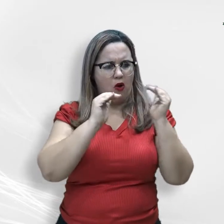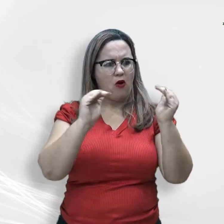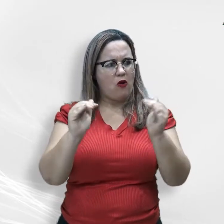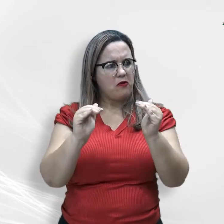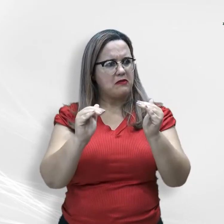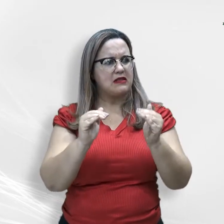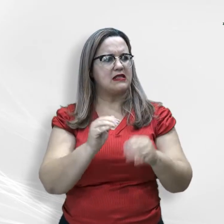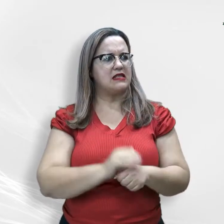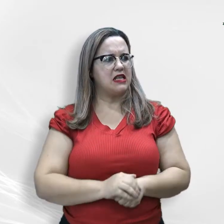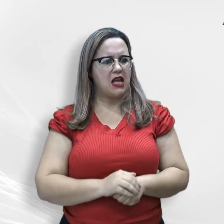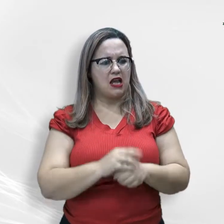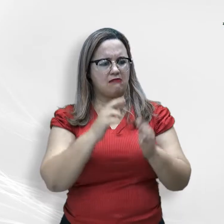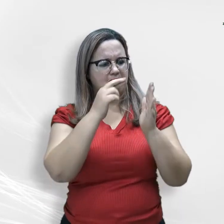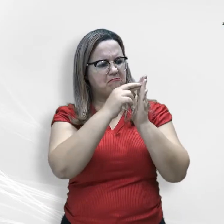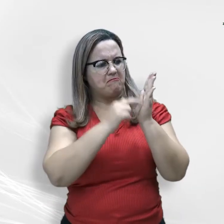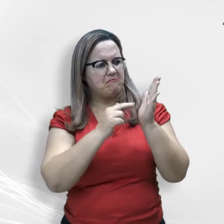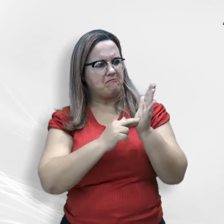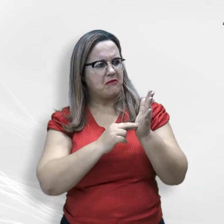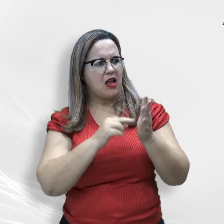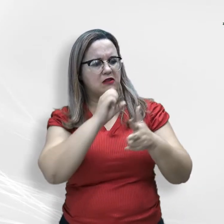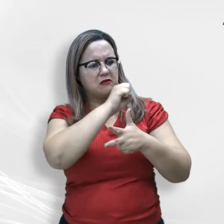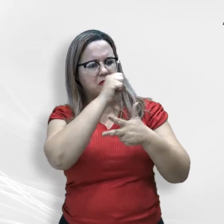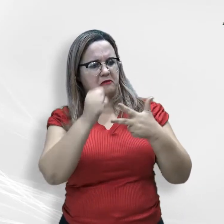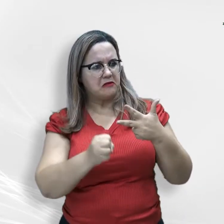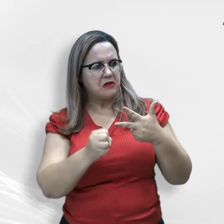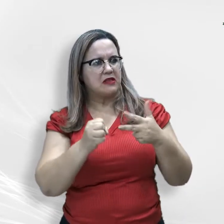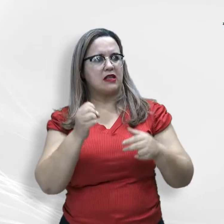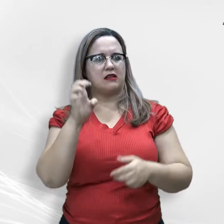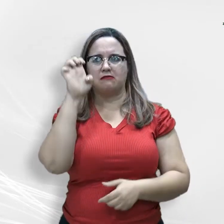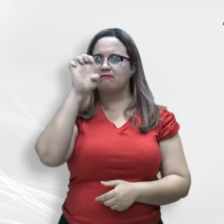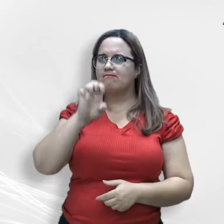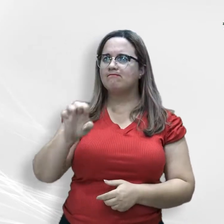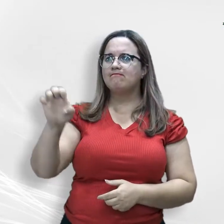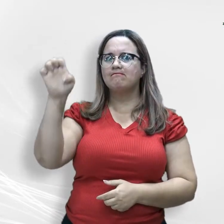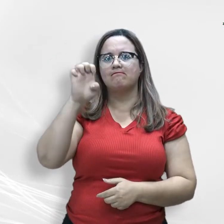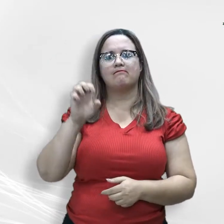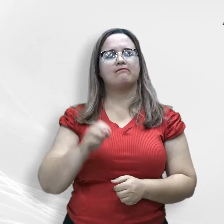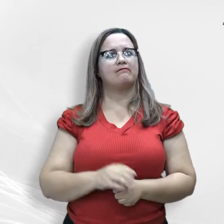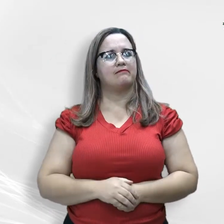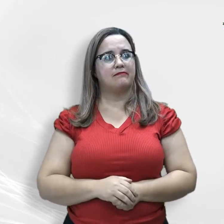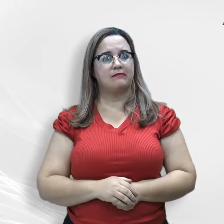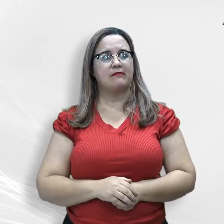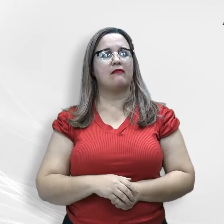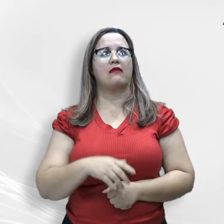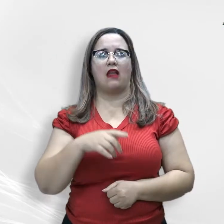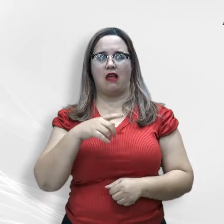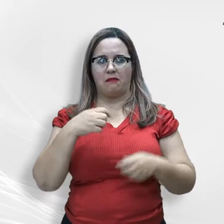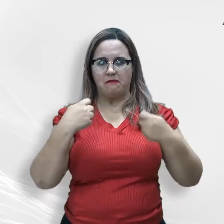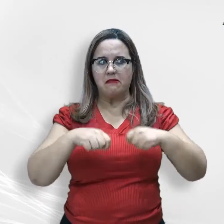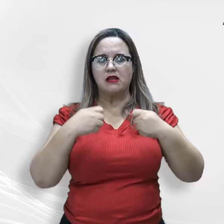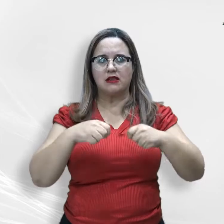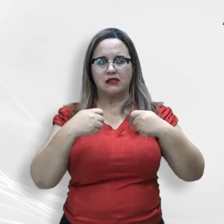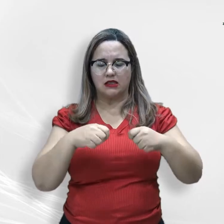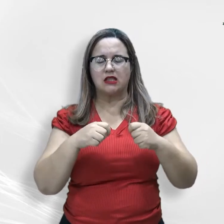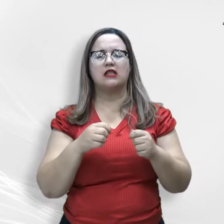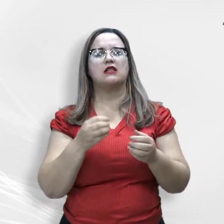poderes estabelecido na Constituição Estadual. Consta na ADI que o dispositivo questionado de iniciativa do Poder